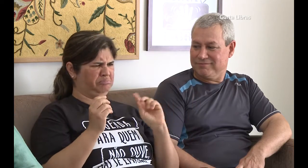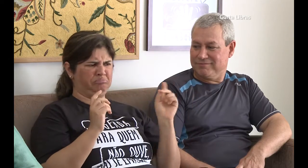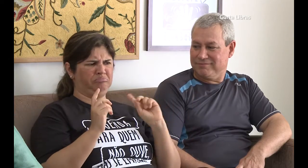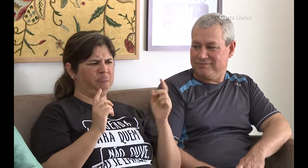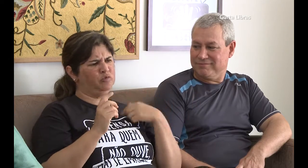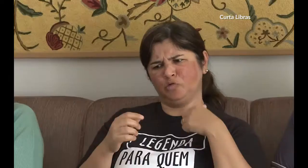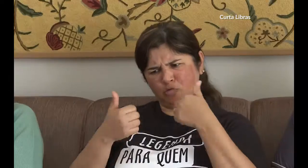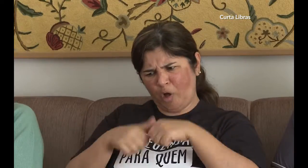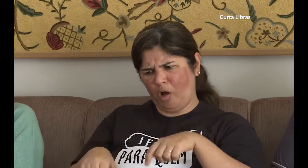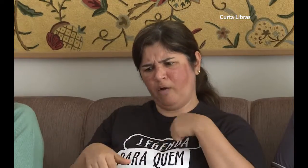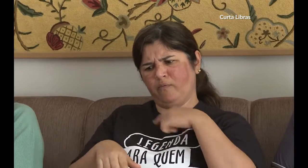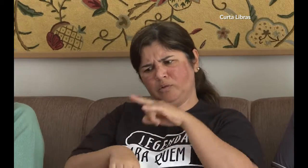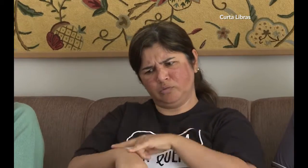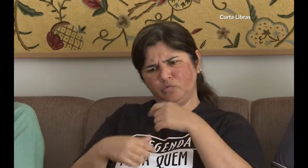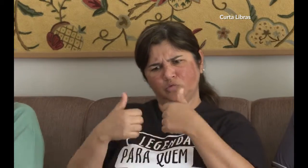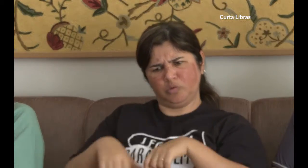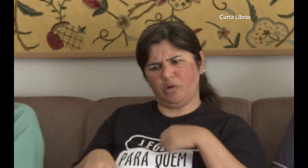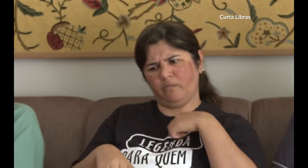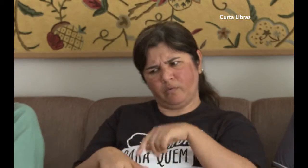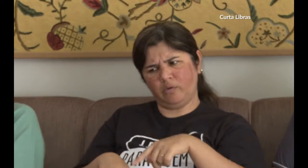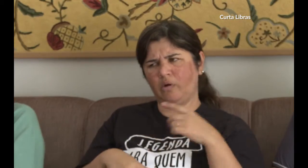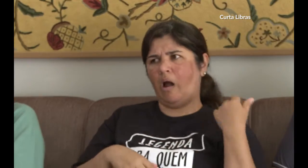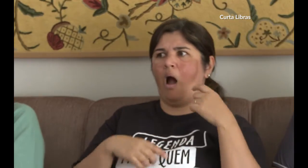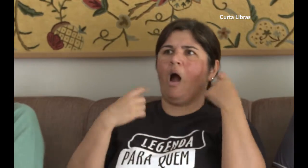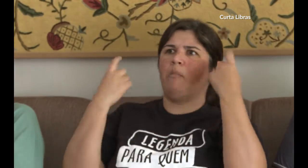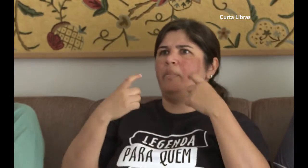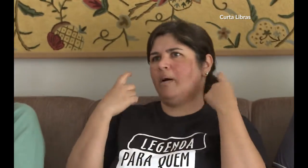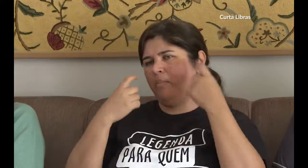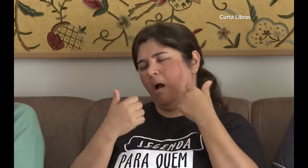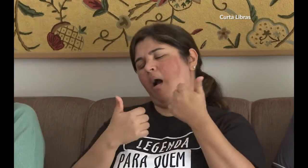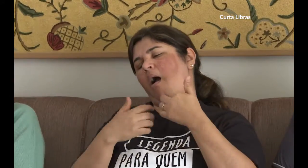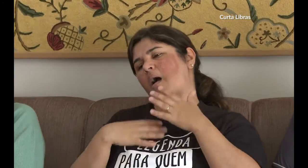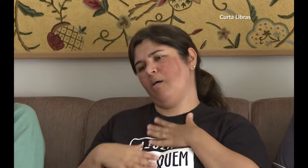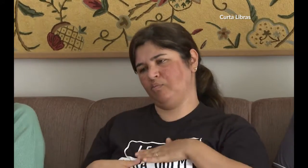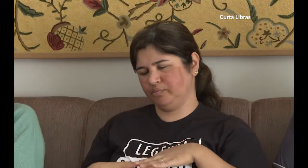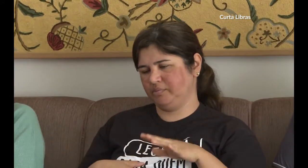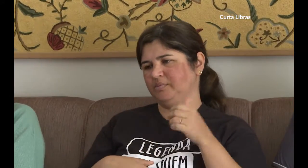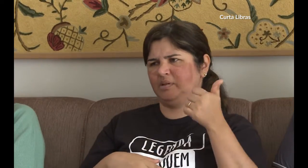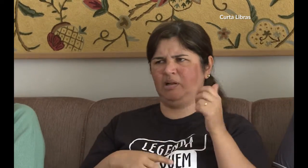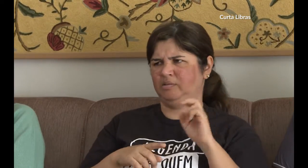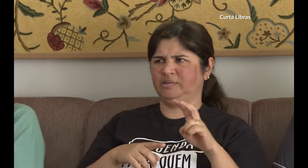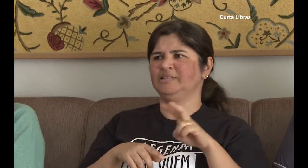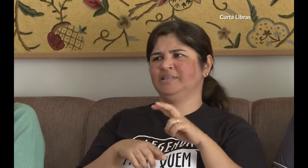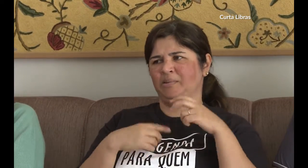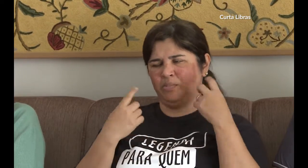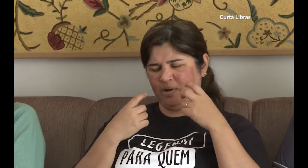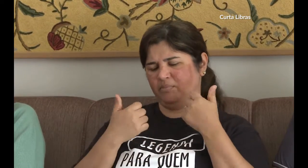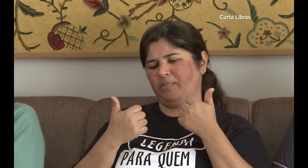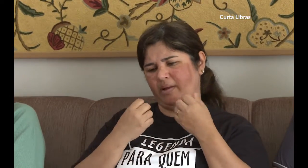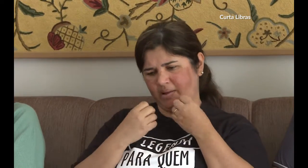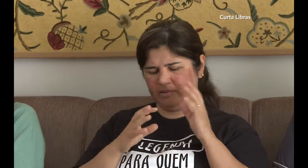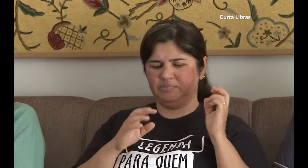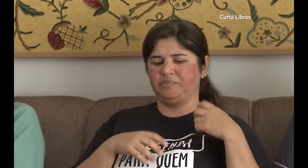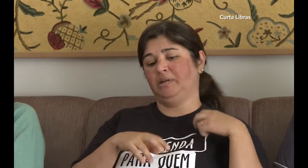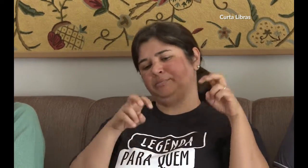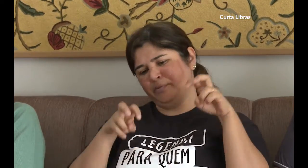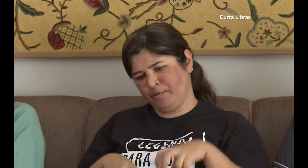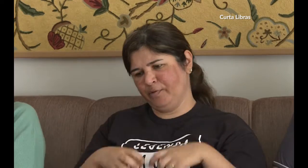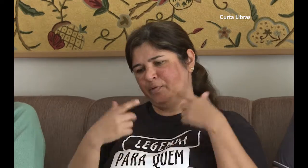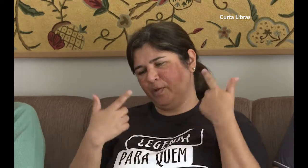Continuamos conversando e eu pedi licença para ir ao banheiro. Quando voltei, o Jefferson estava preocupado, me procurando. Os surdos que estavam na